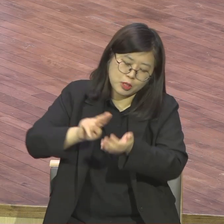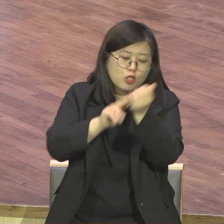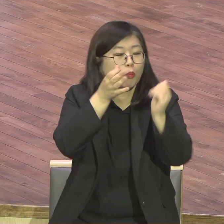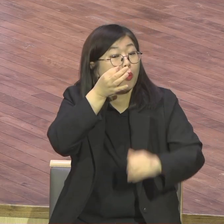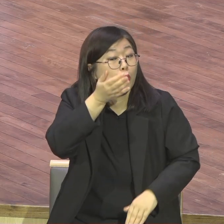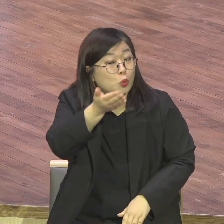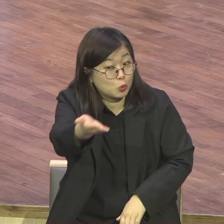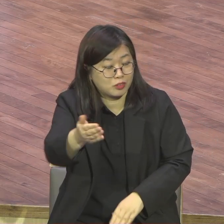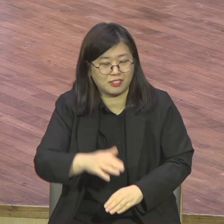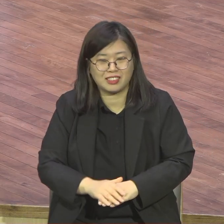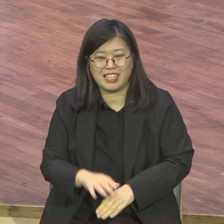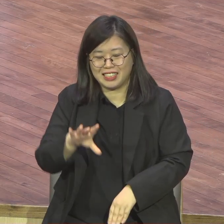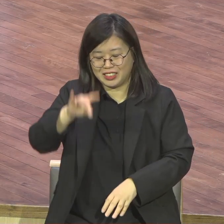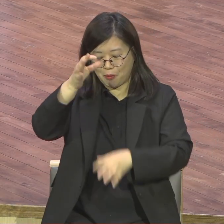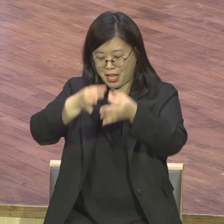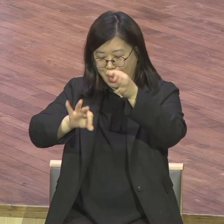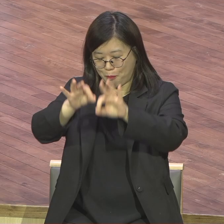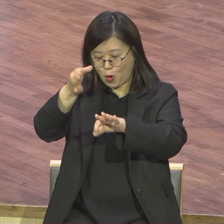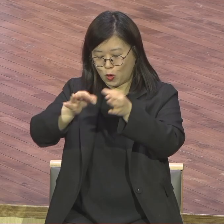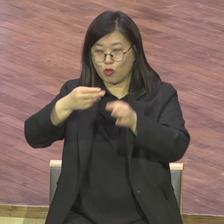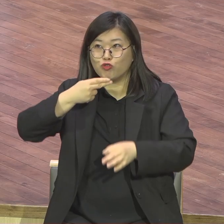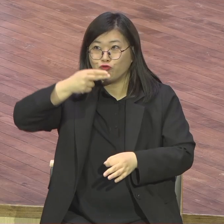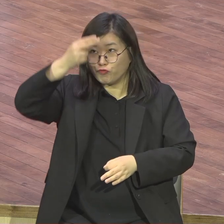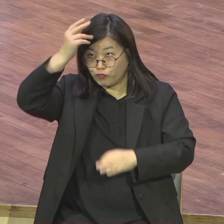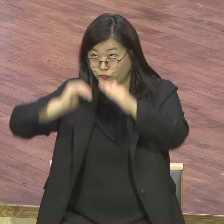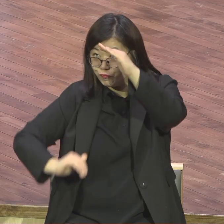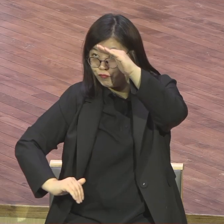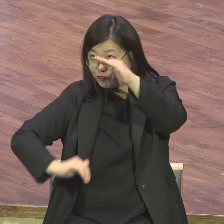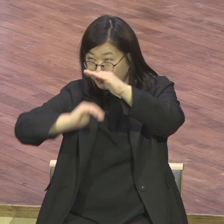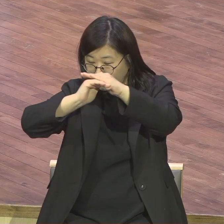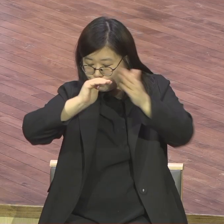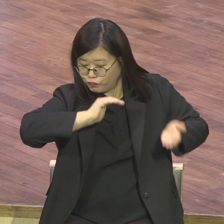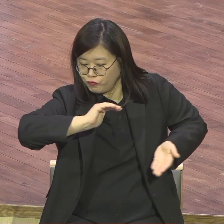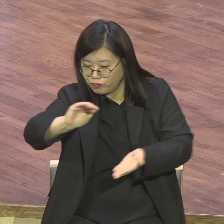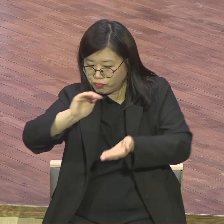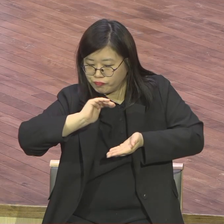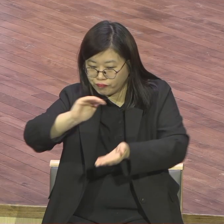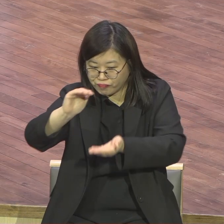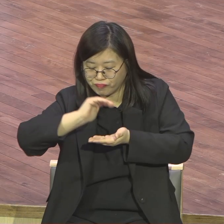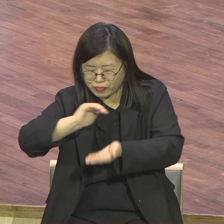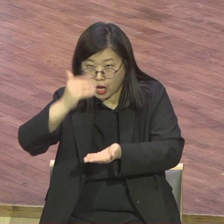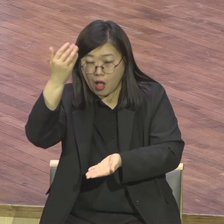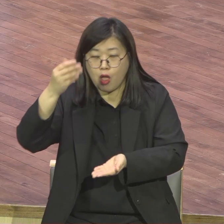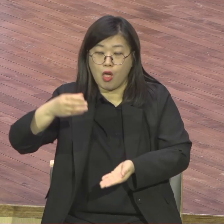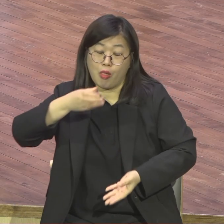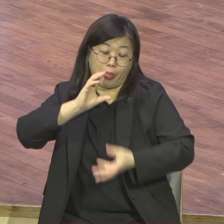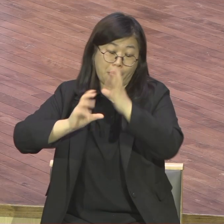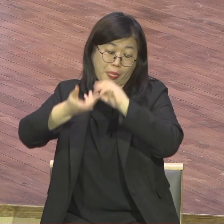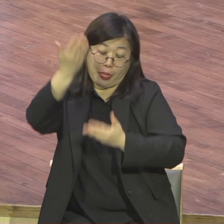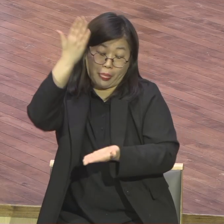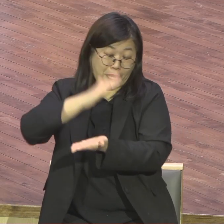그다 최고급 포도주를. 이렇게 수준 높은 포도주를 본 적이 처음이다. 그러지 않아요.